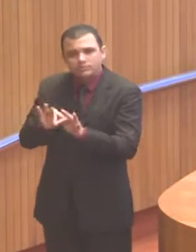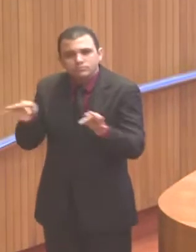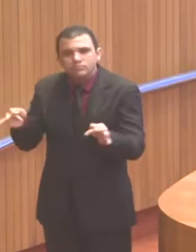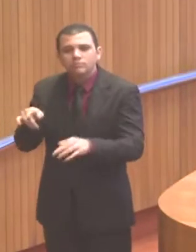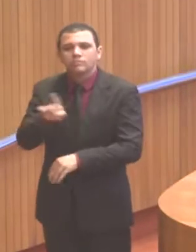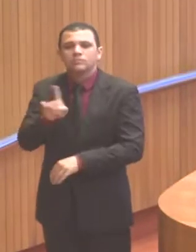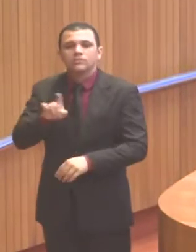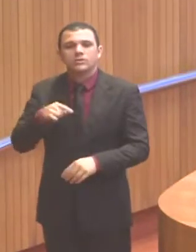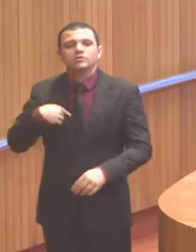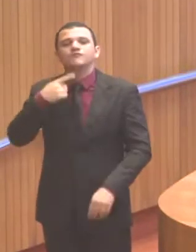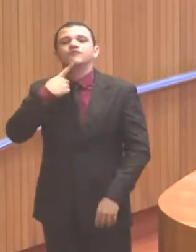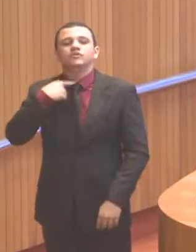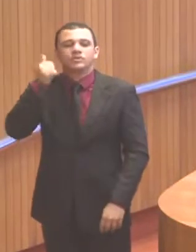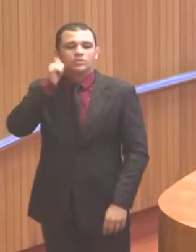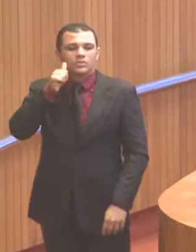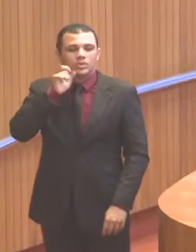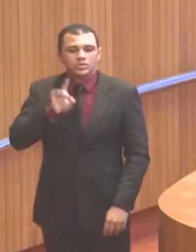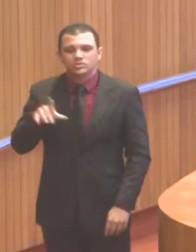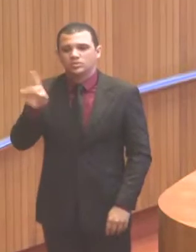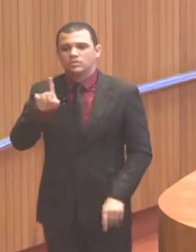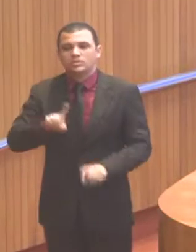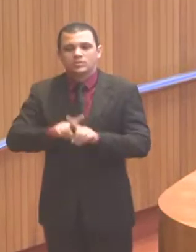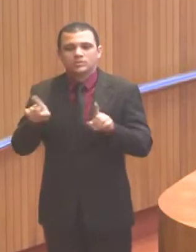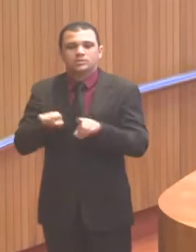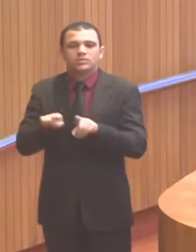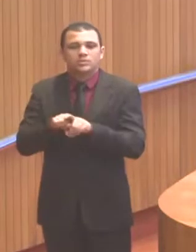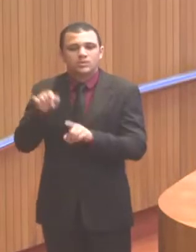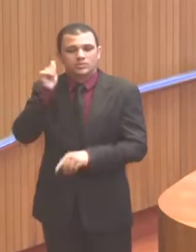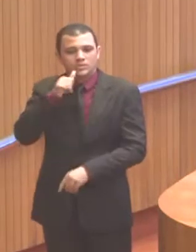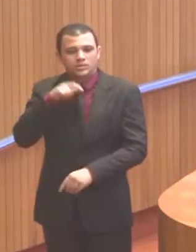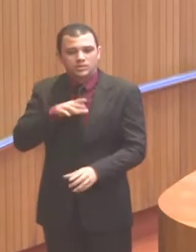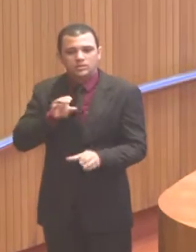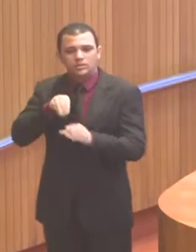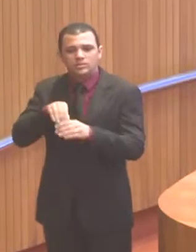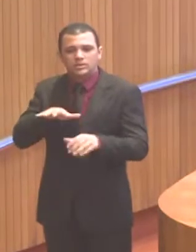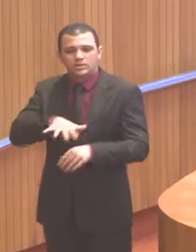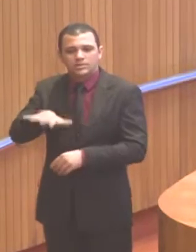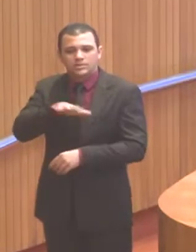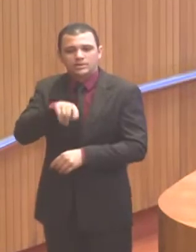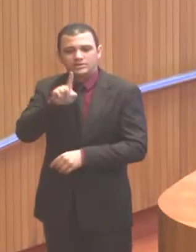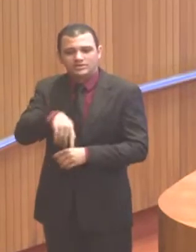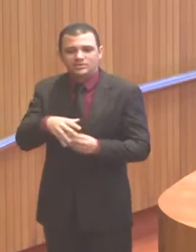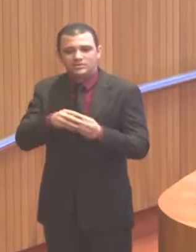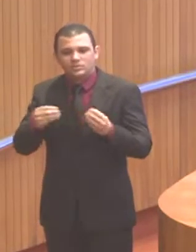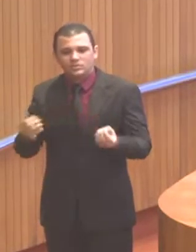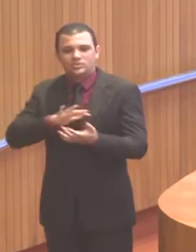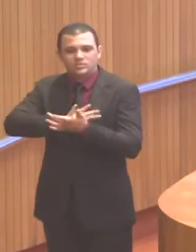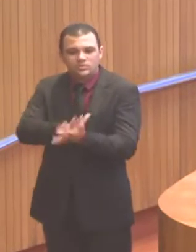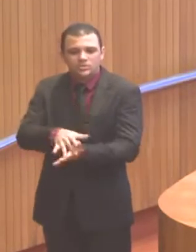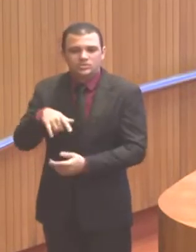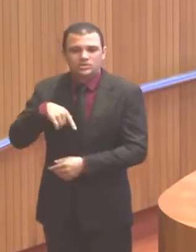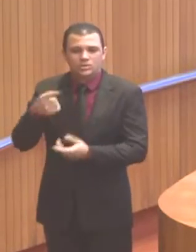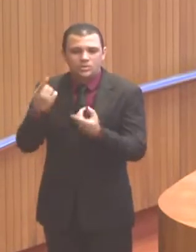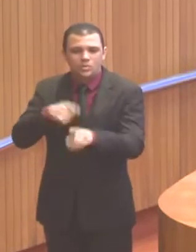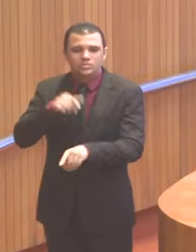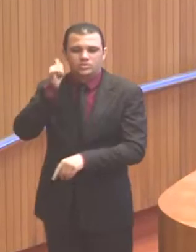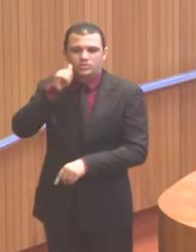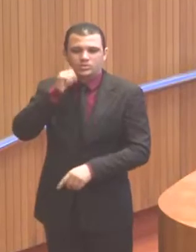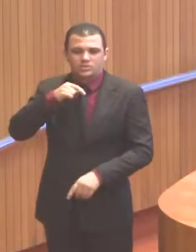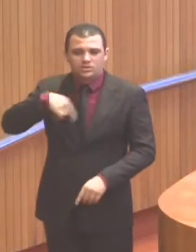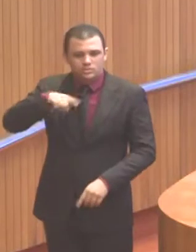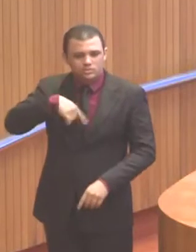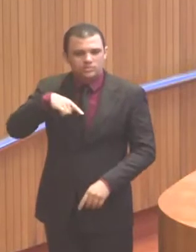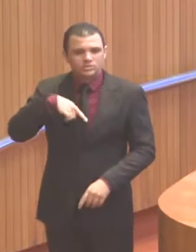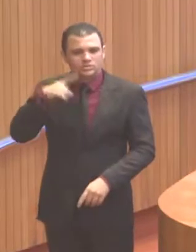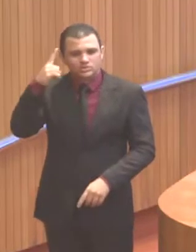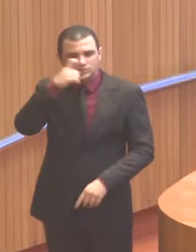mulheres, mas pelo ambiente que elas estão inseridas de total exclusão e de discriminação. A gente ainda tem dificuldade de fazer essa